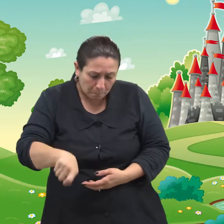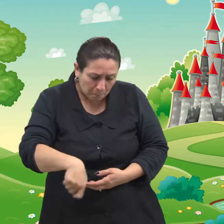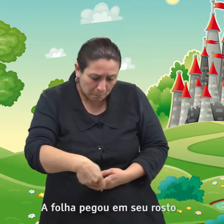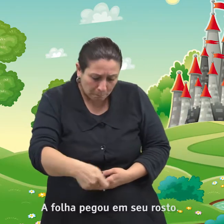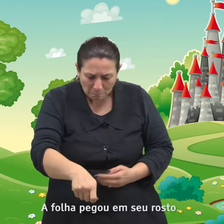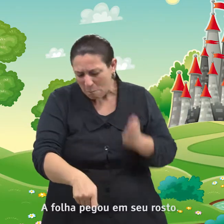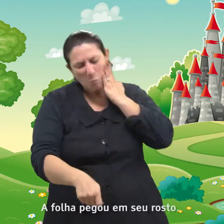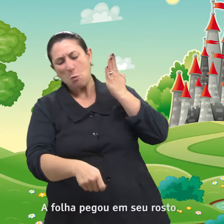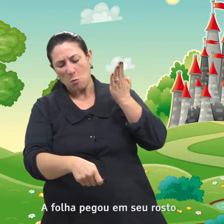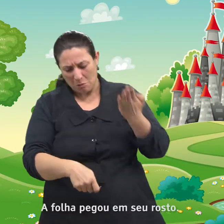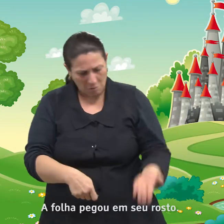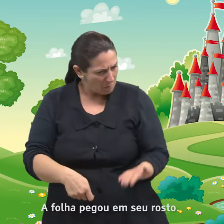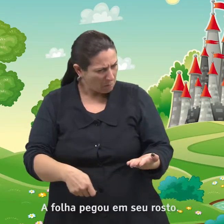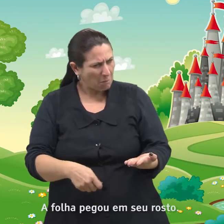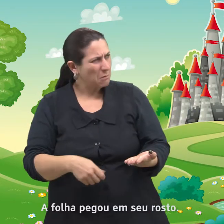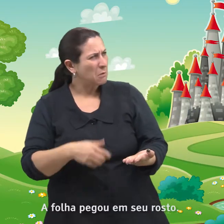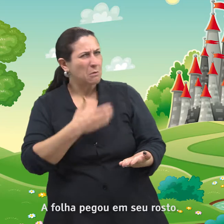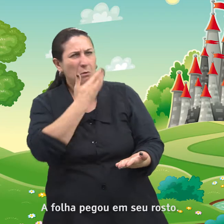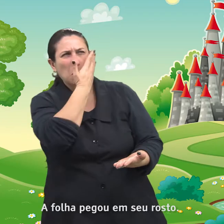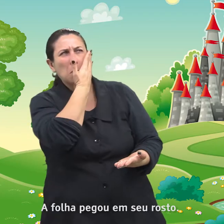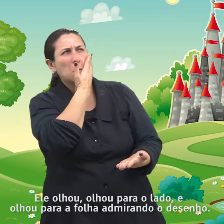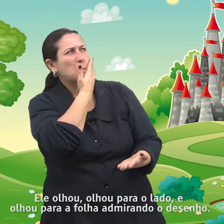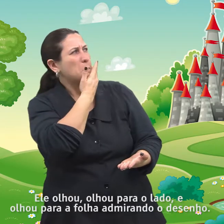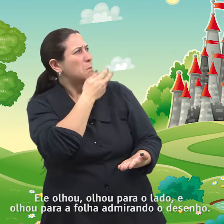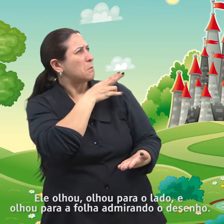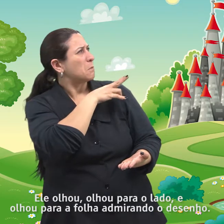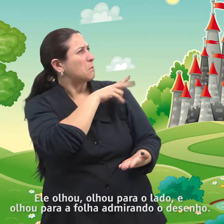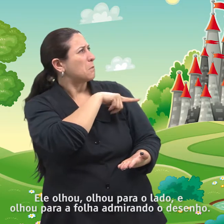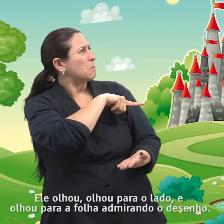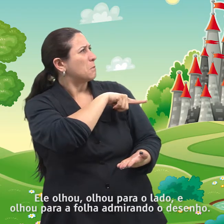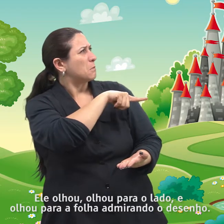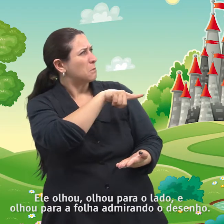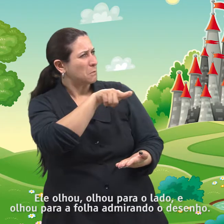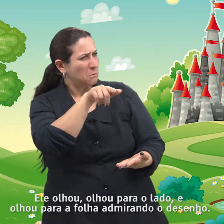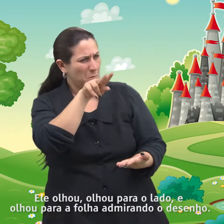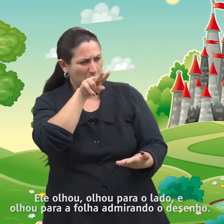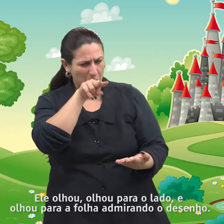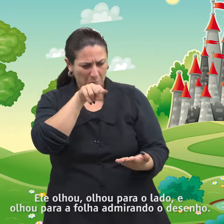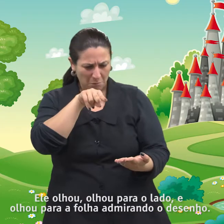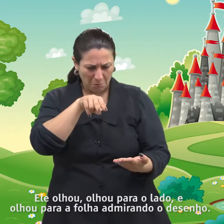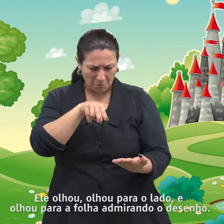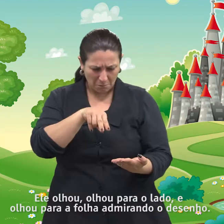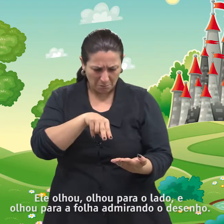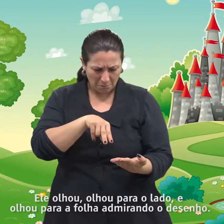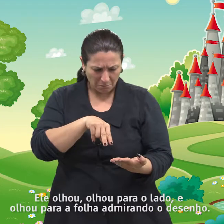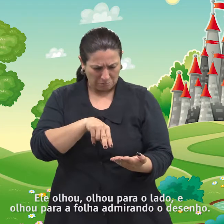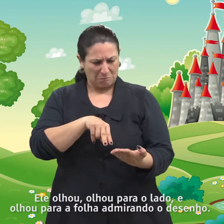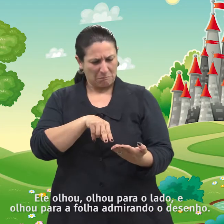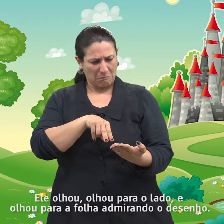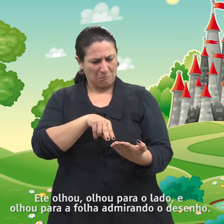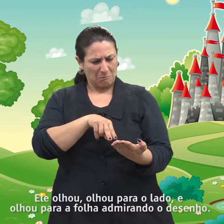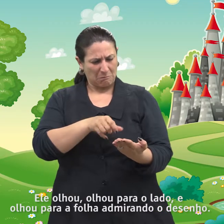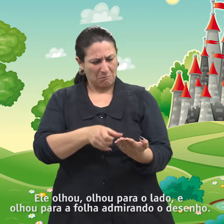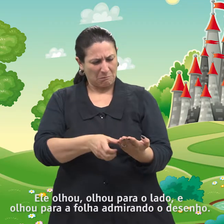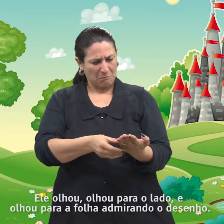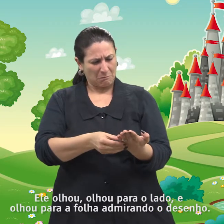Codalizia fez vários desenhos. Ele olhou, olhou para o lado e olhou para a folha,